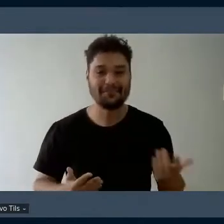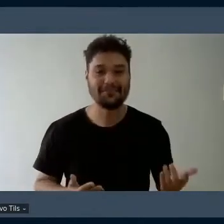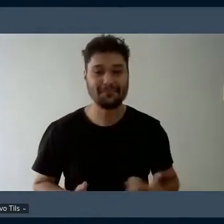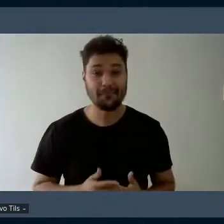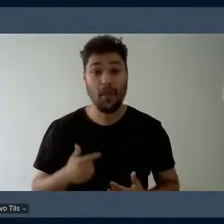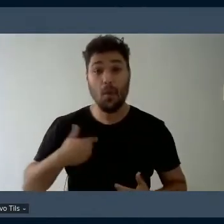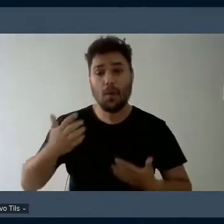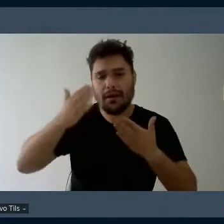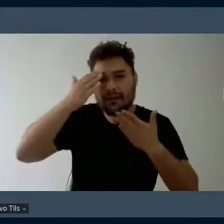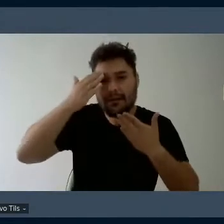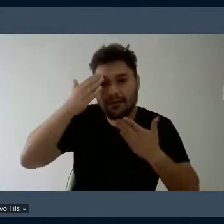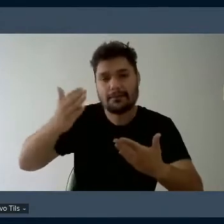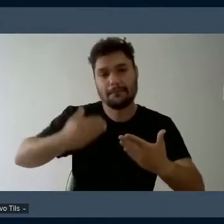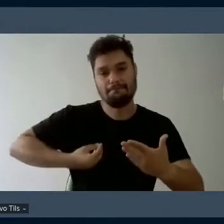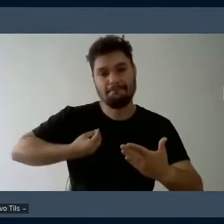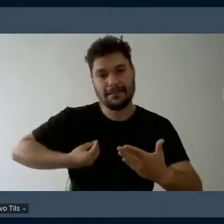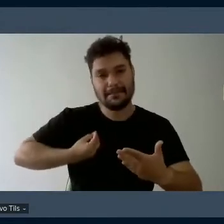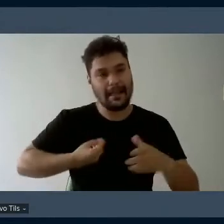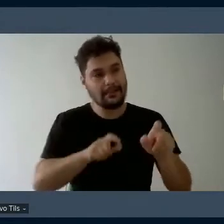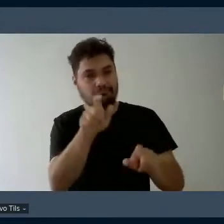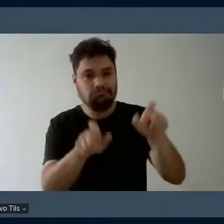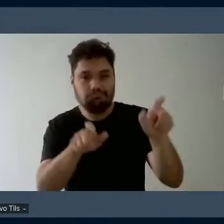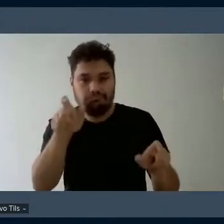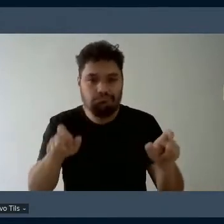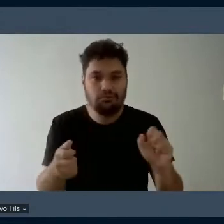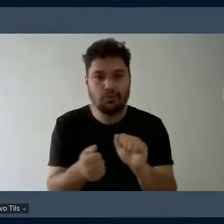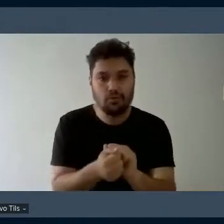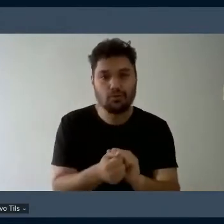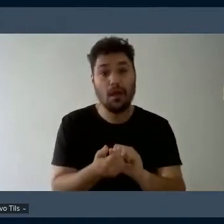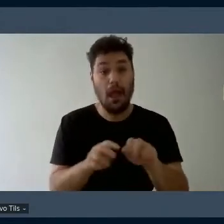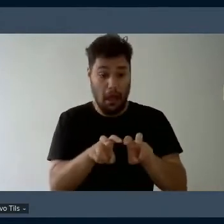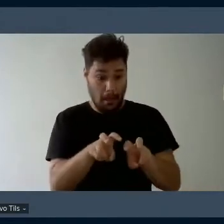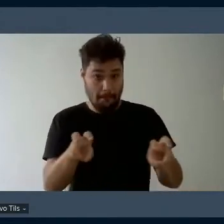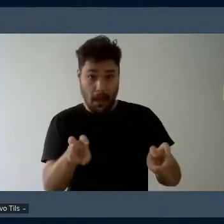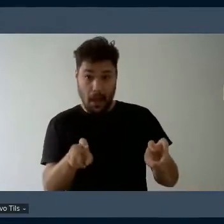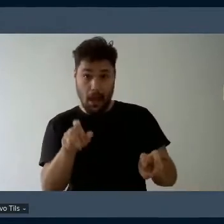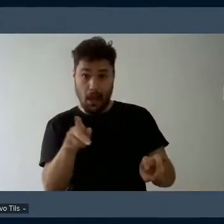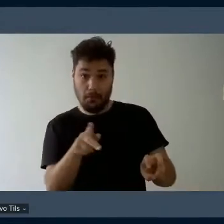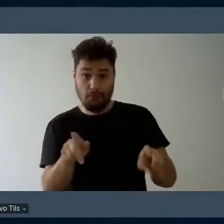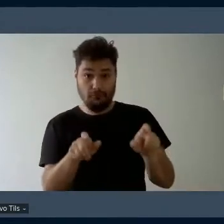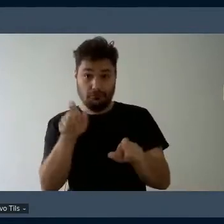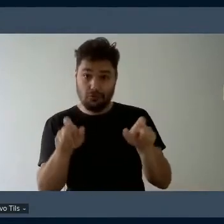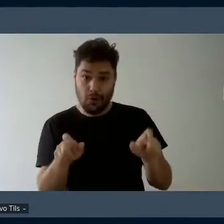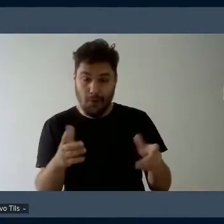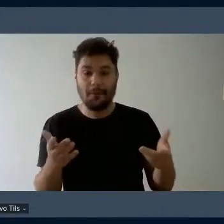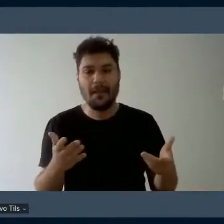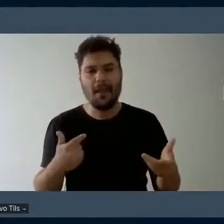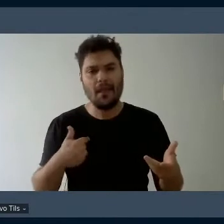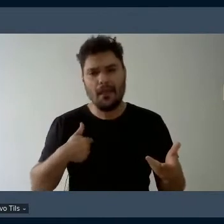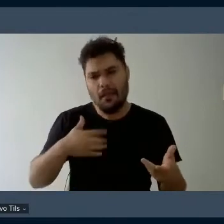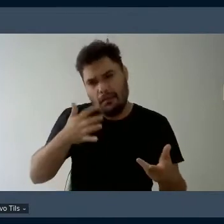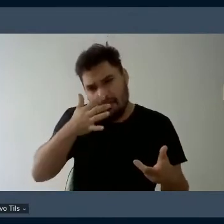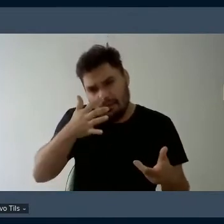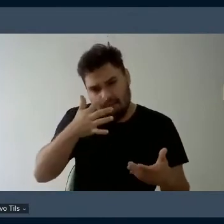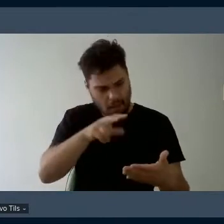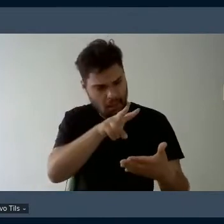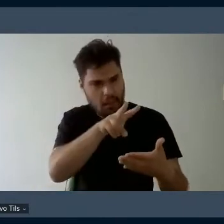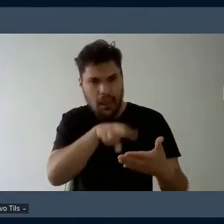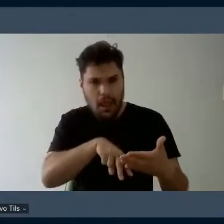agradecer a presença de todas as pessoas também que estão aqui, a presença da banca, e dizer que eu aprendi muito com o seu trabalho,